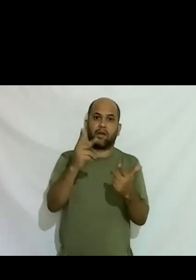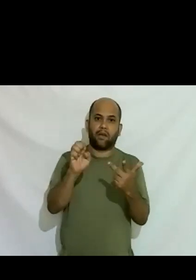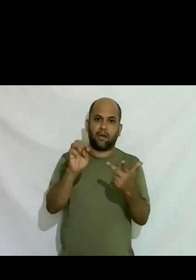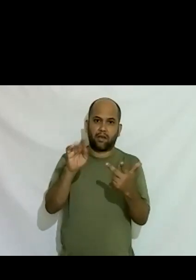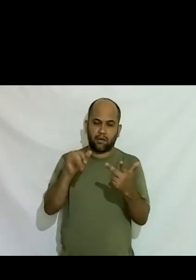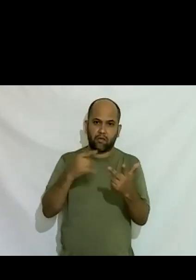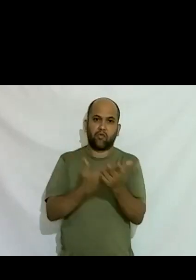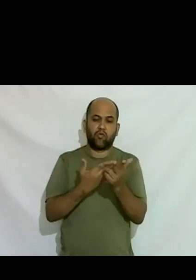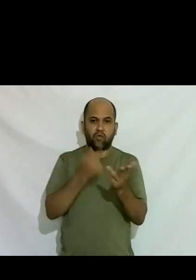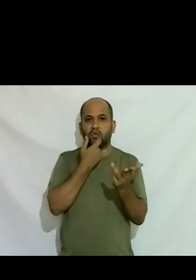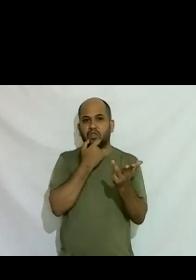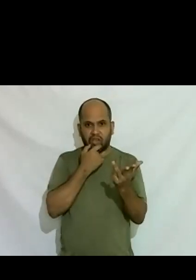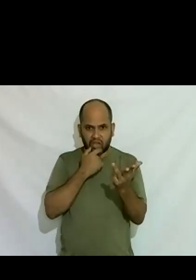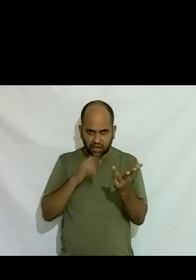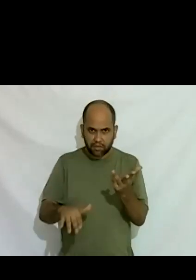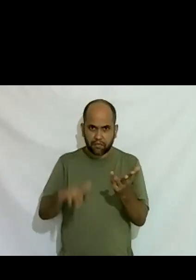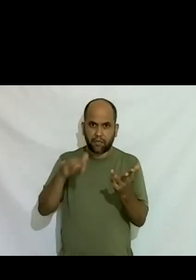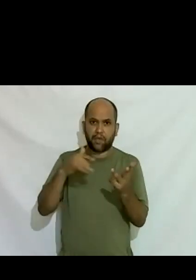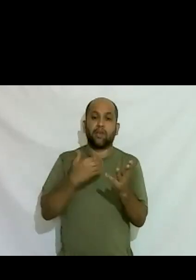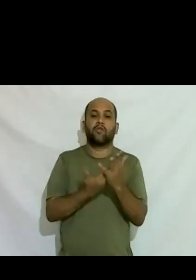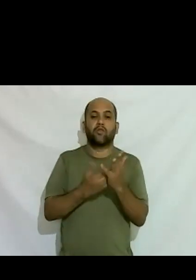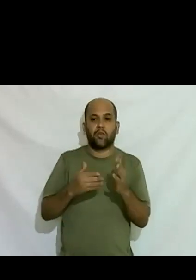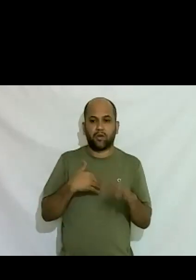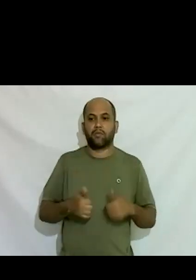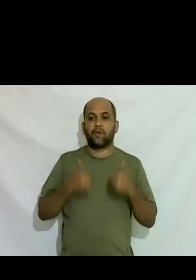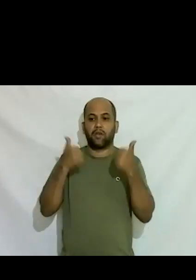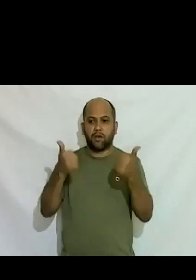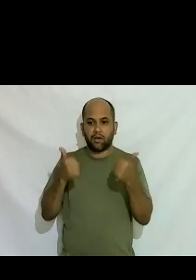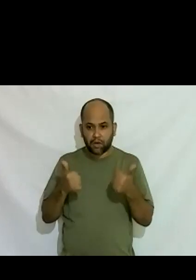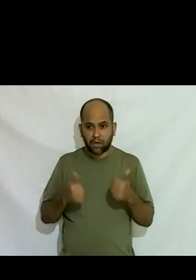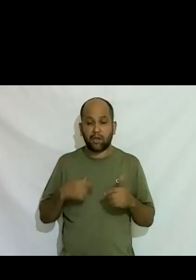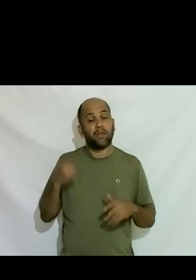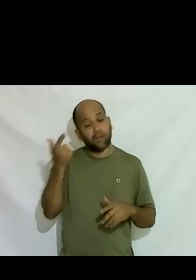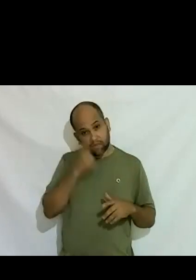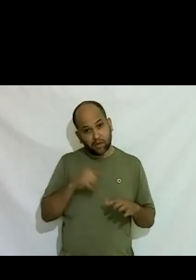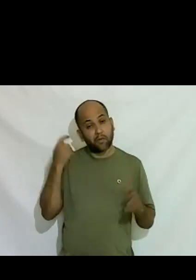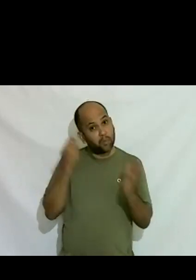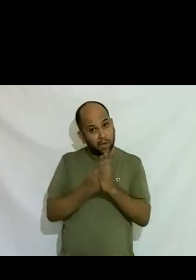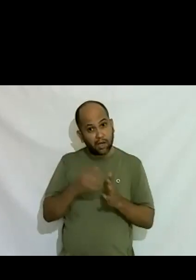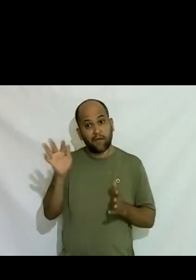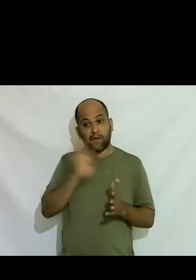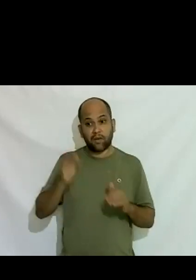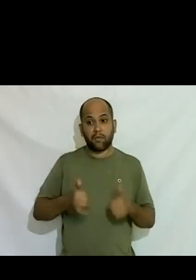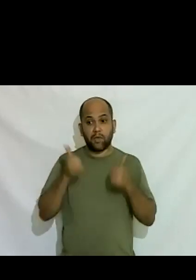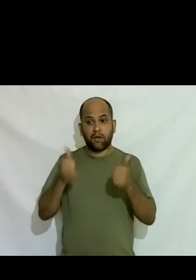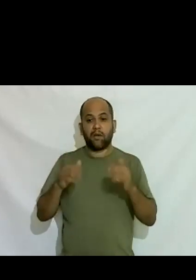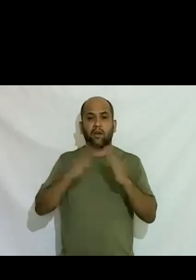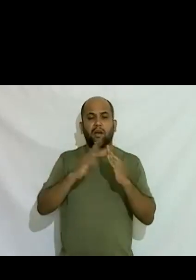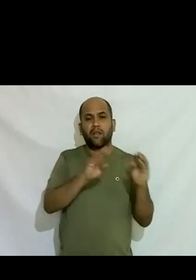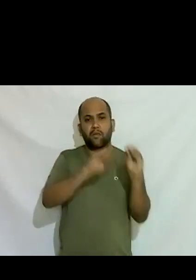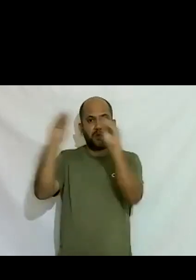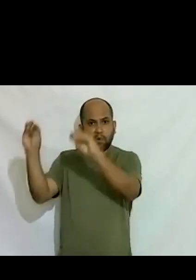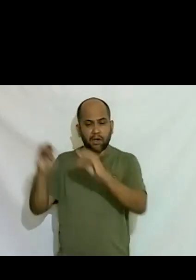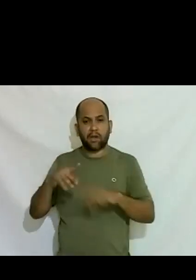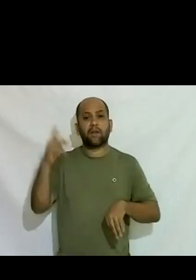inglês desde pequenininho que estudou nas melhores escolas que teve condições de pagar as melhores universidades que morou fora que fez